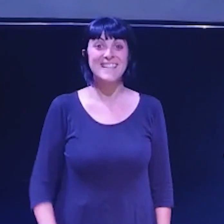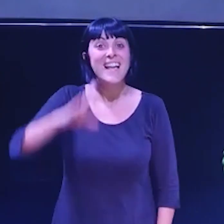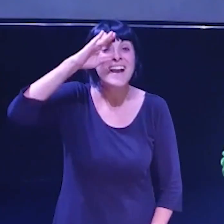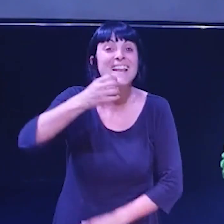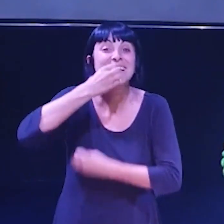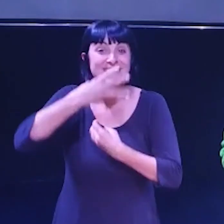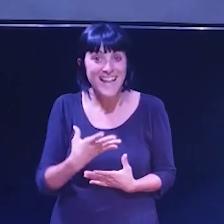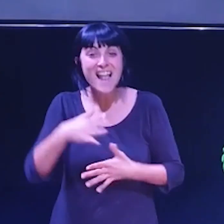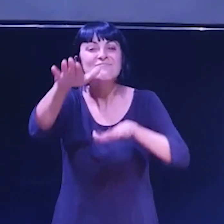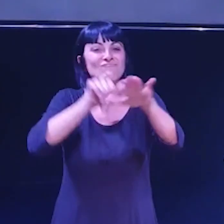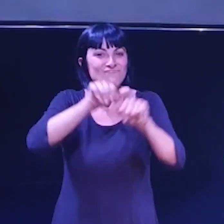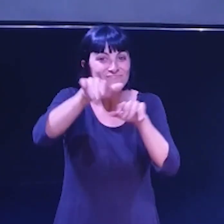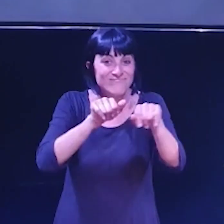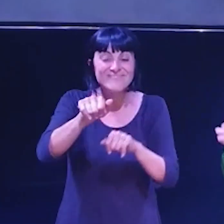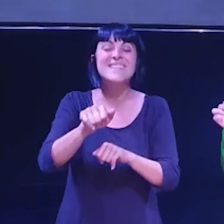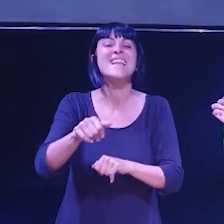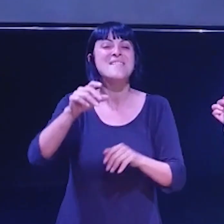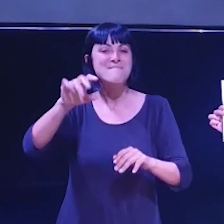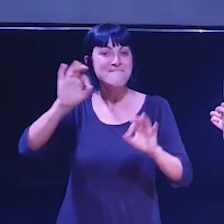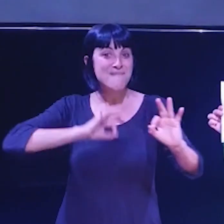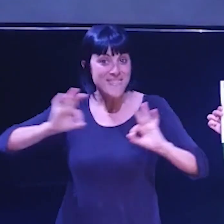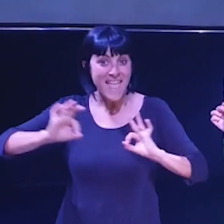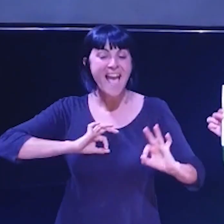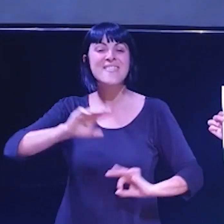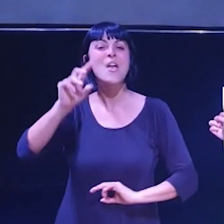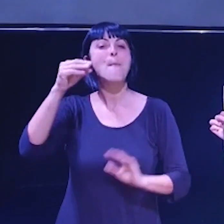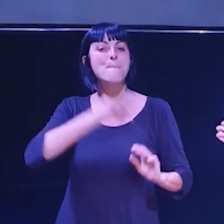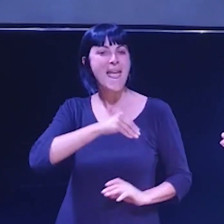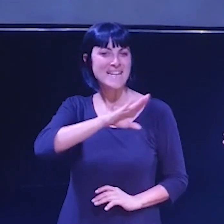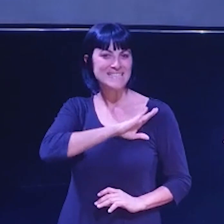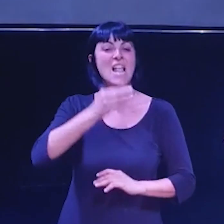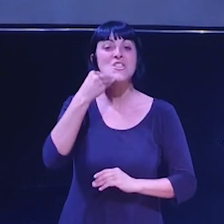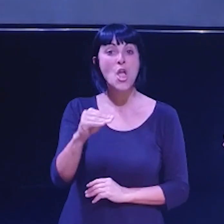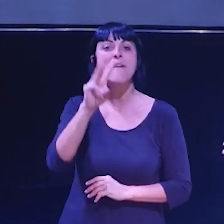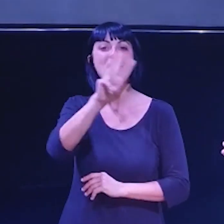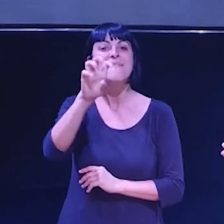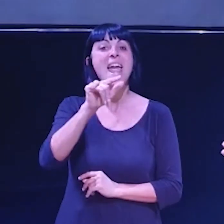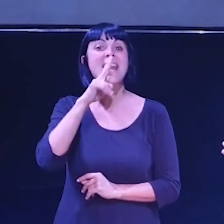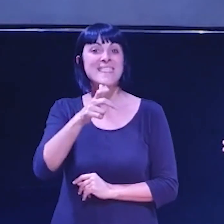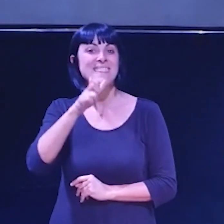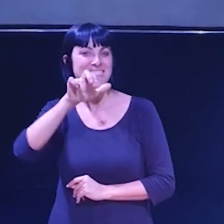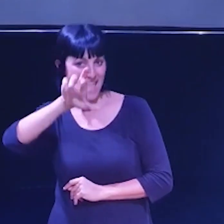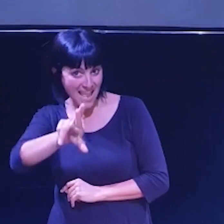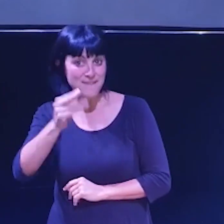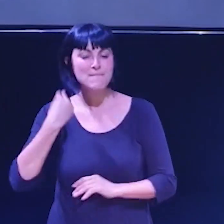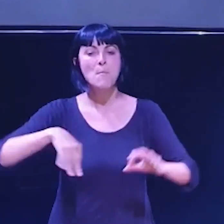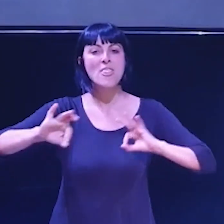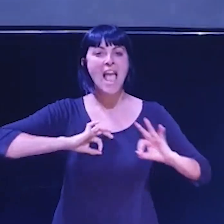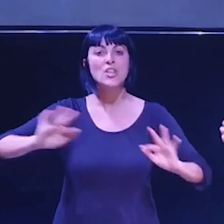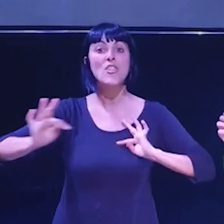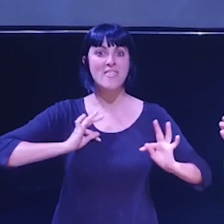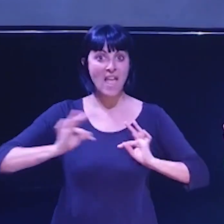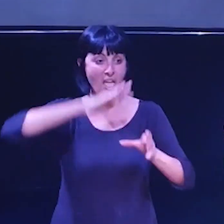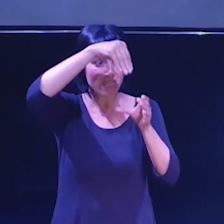Hola, què tal? Us volem convidar a veure les penes del jove Werther, al Teatre Tantarantana. És un espectacle que